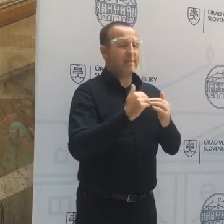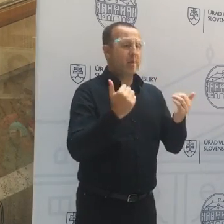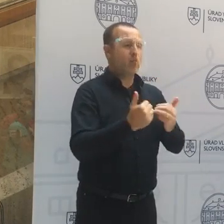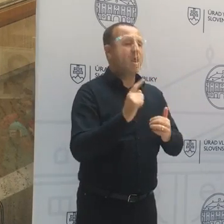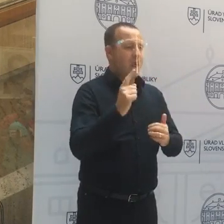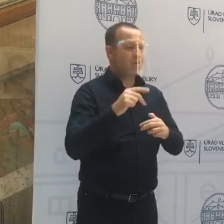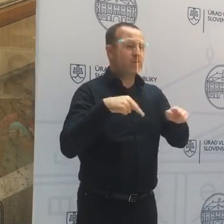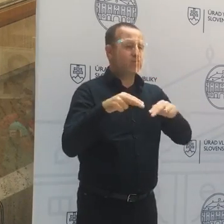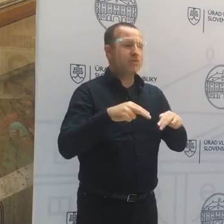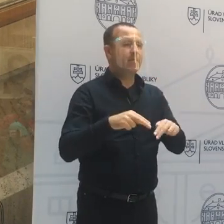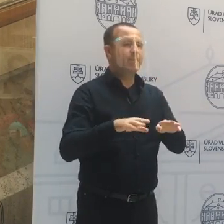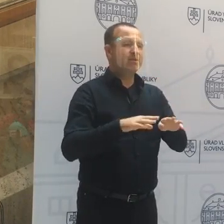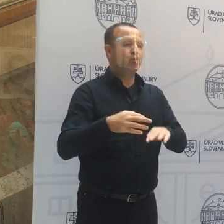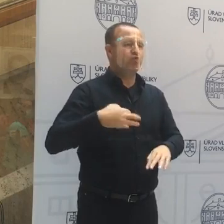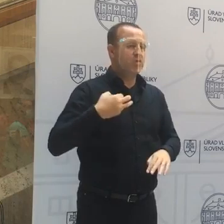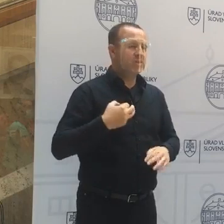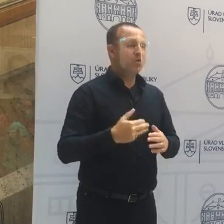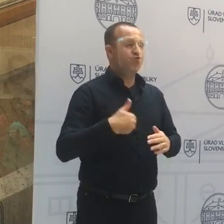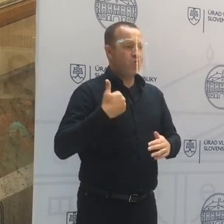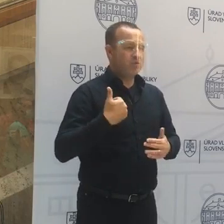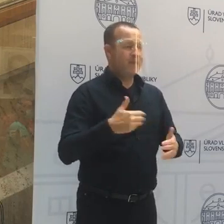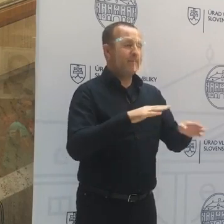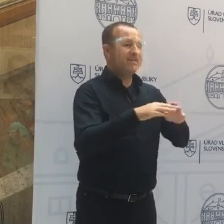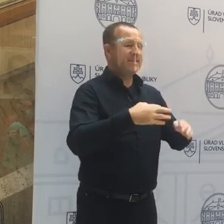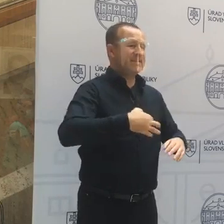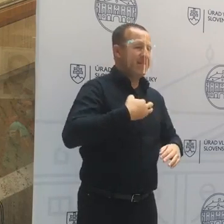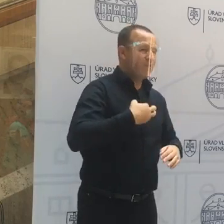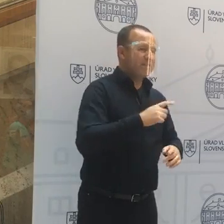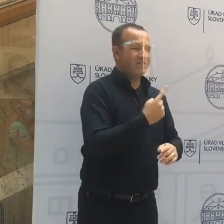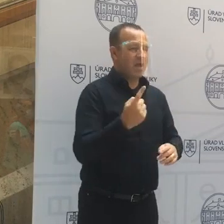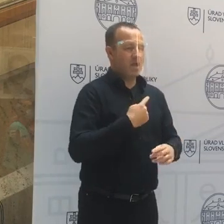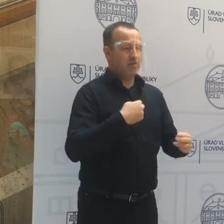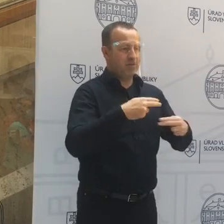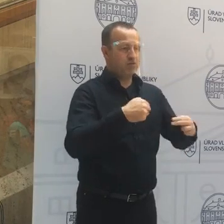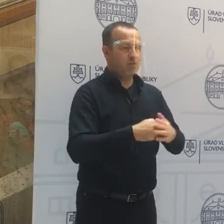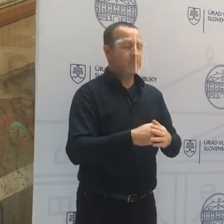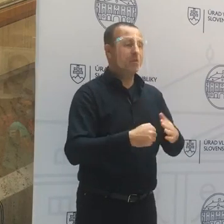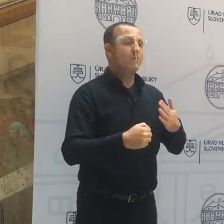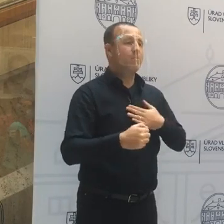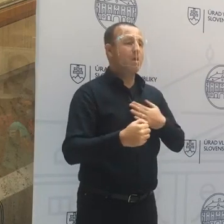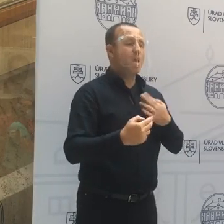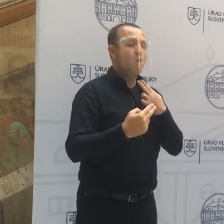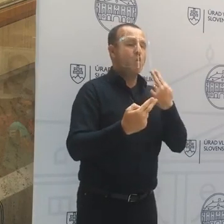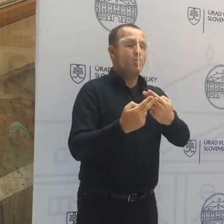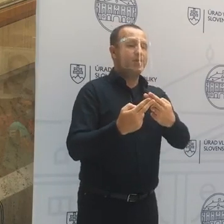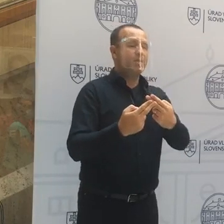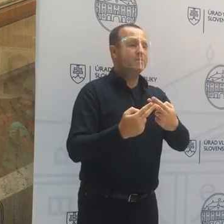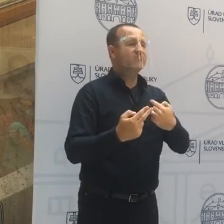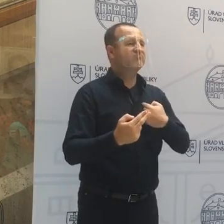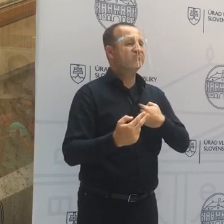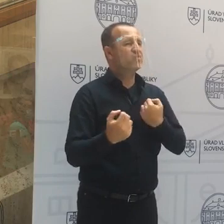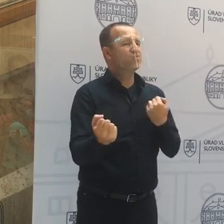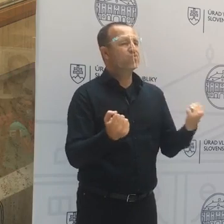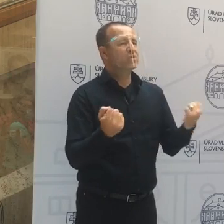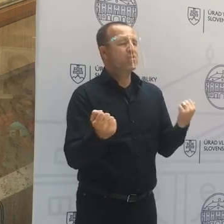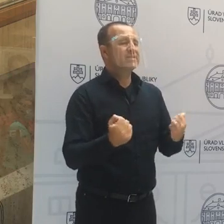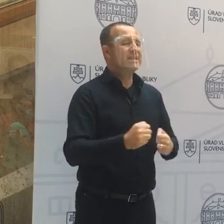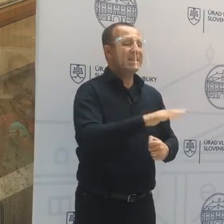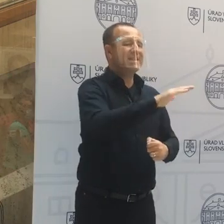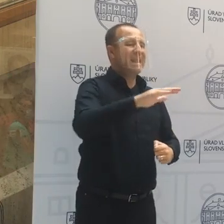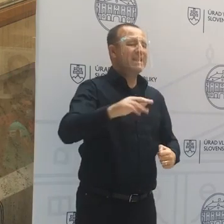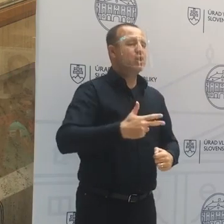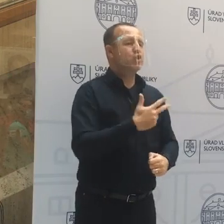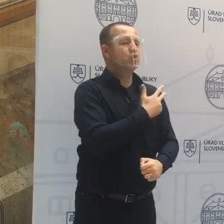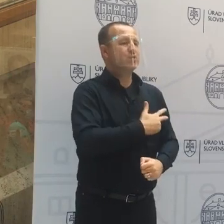školstva, aj s pánom ministrom zdravotníctva. Moje stanovisko je také, že na základe skúsenosti deti zo sociálne